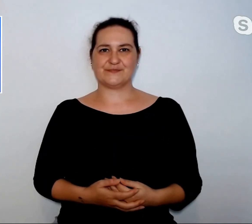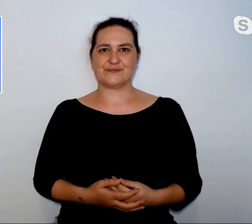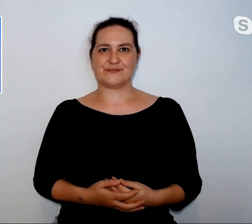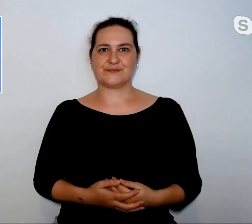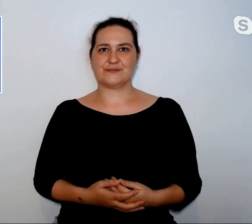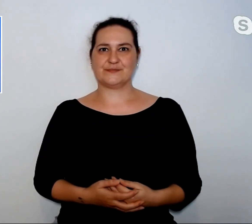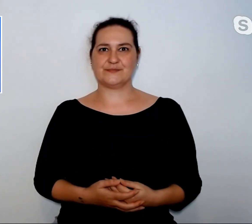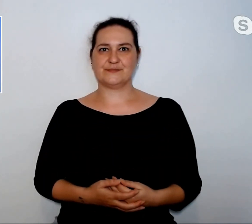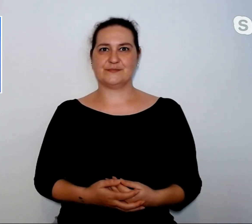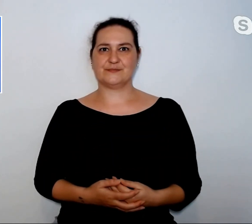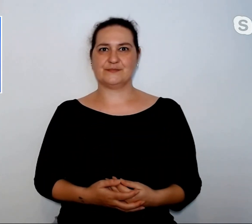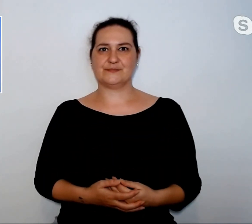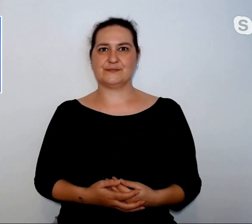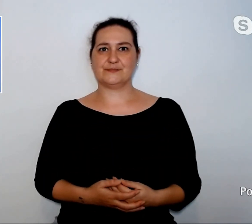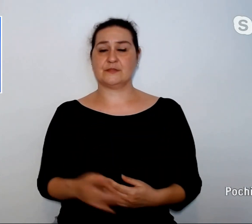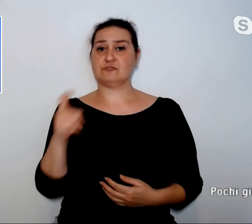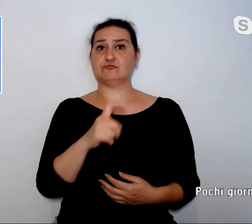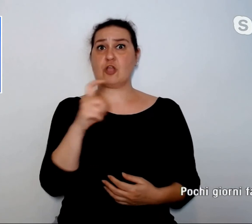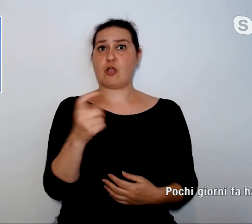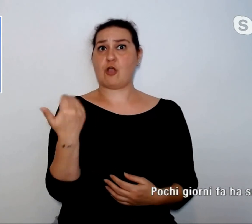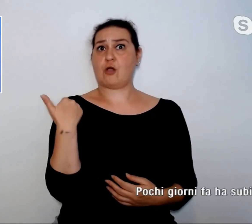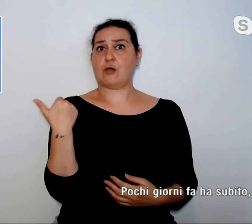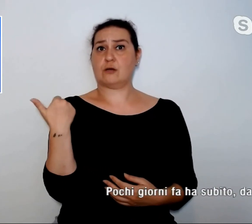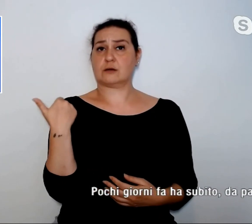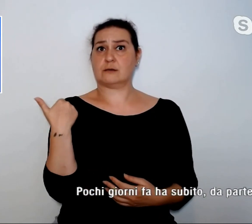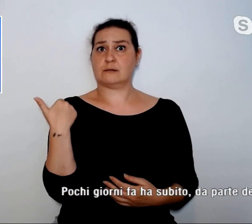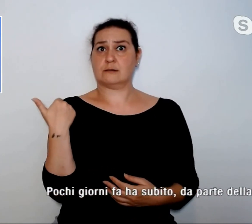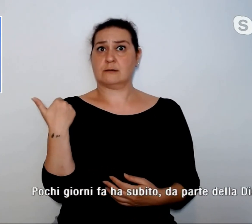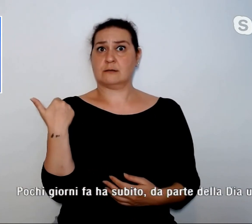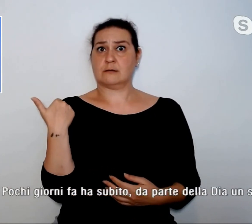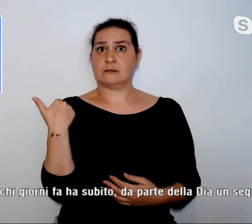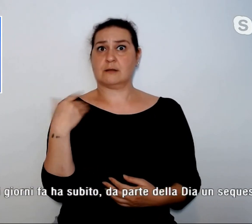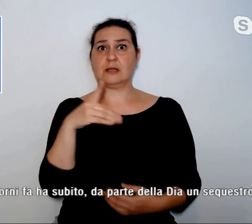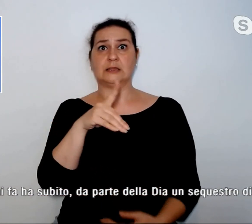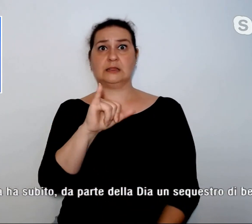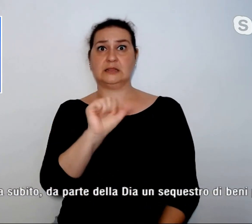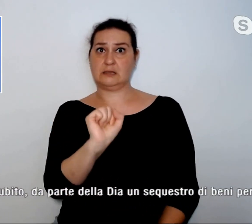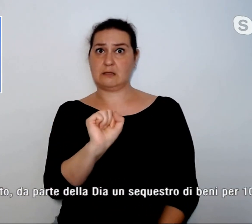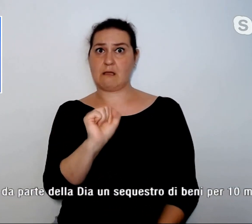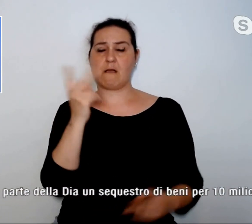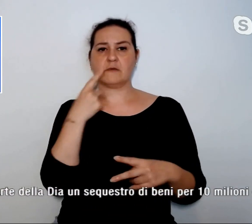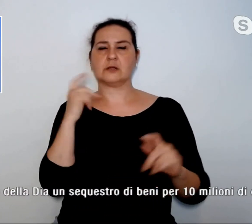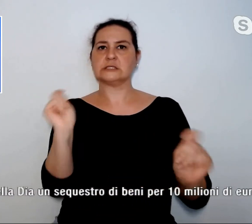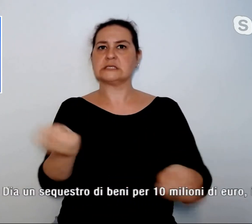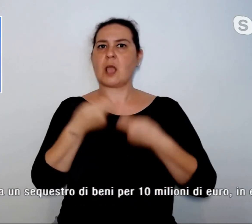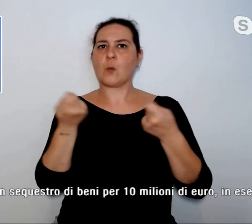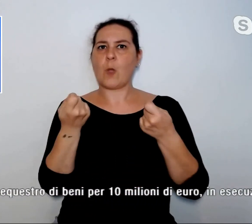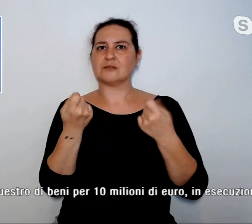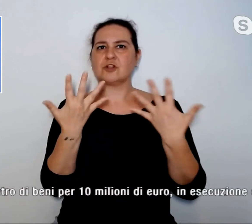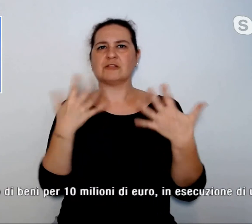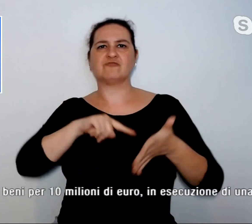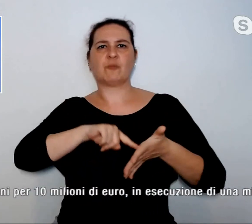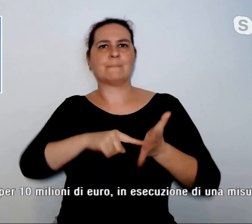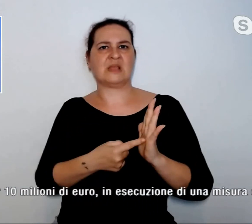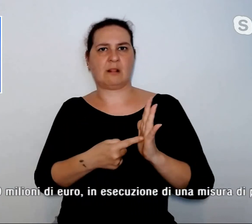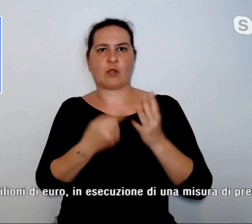E pochi giorni fa ha subito, da parte della DIA, un sequestro di beni per 10 milioni di euro,